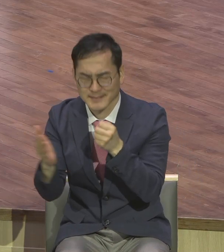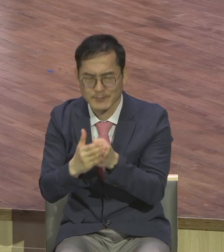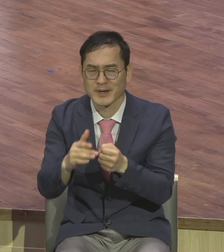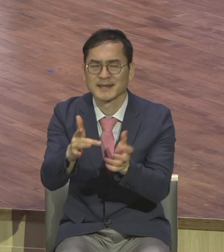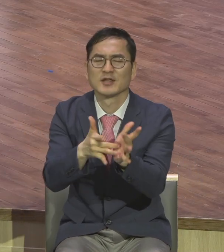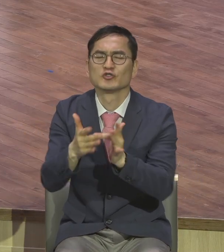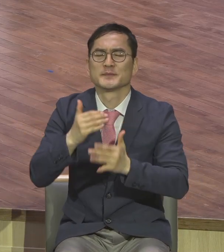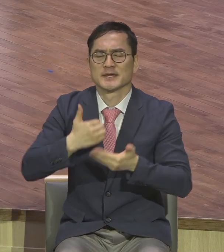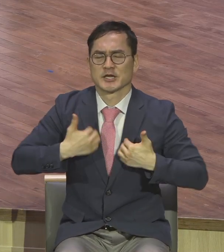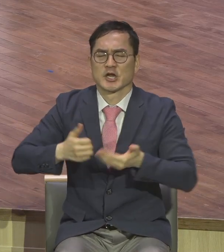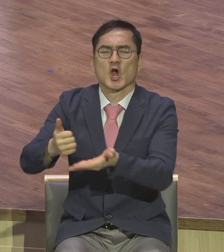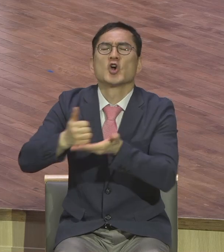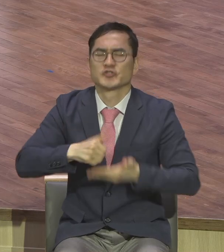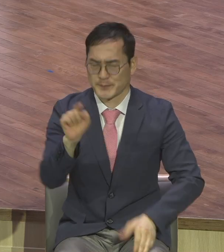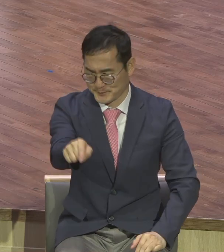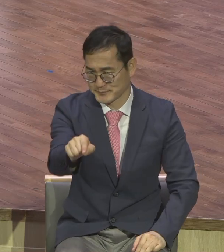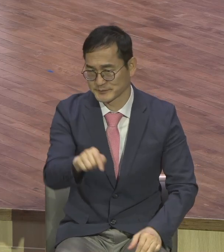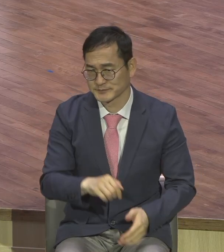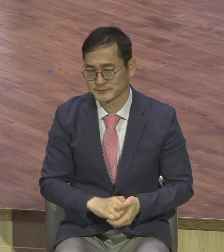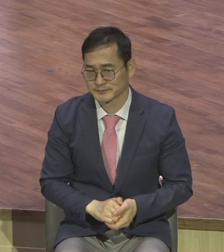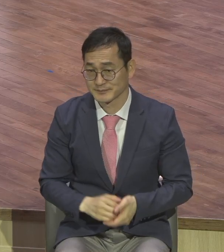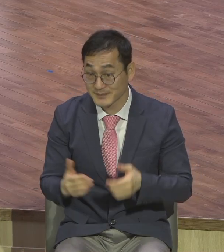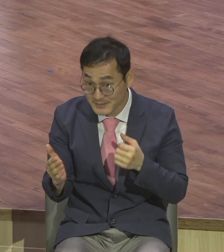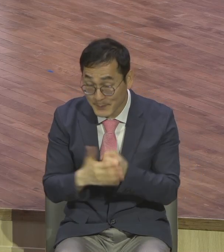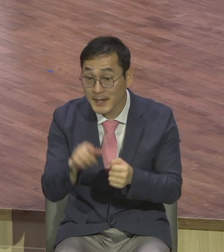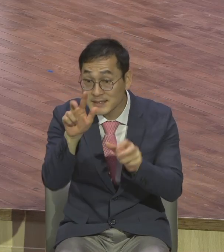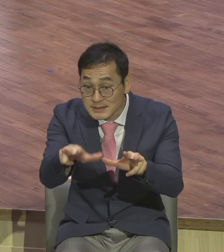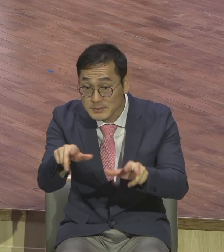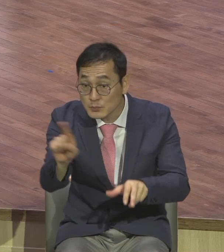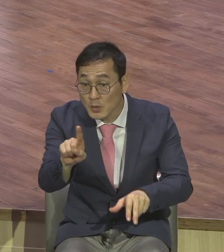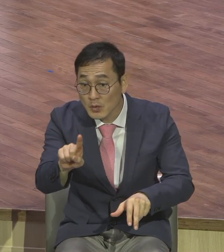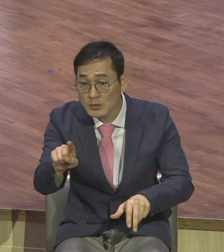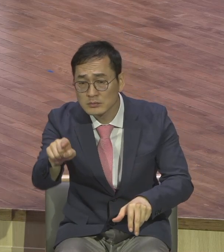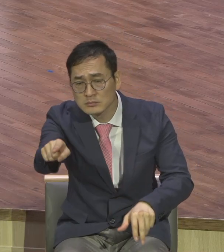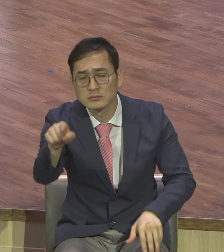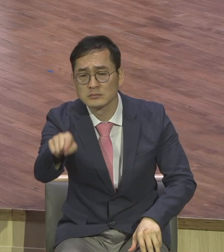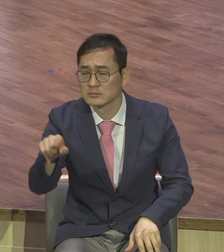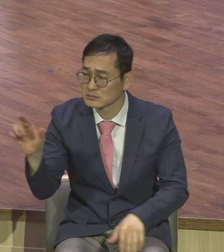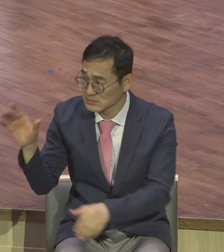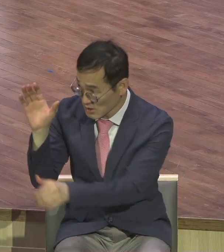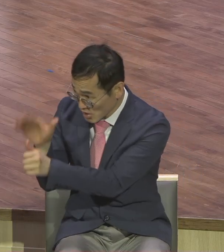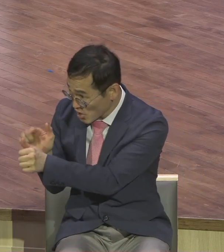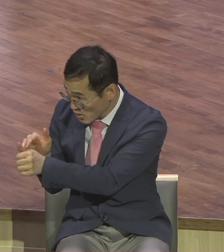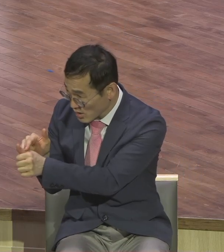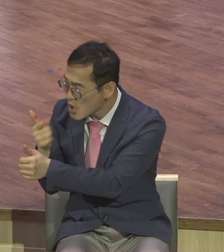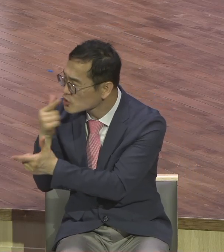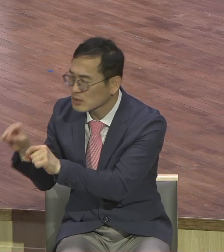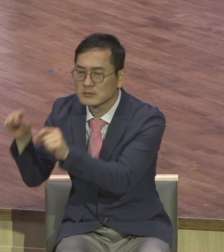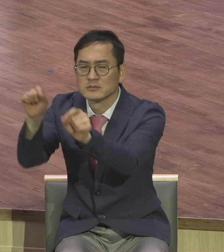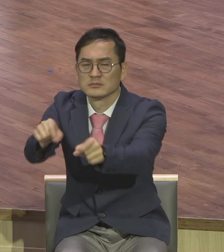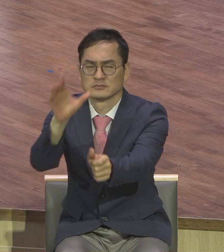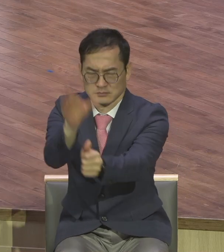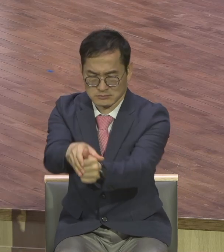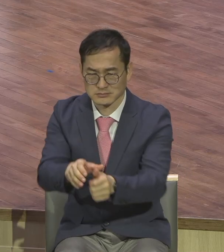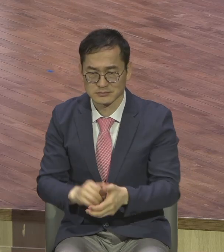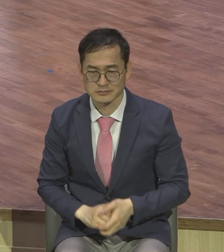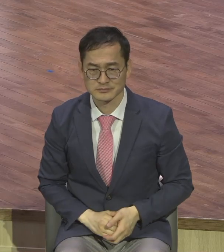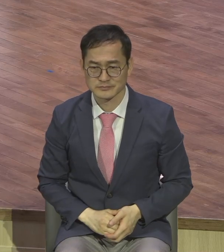그러면서 뭐라고 했냐면 이제 당신 차례다. 짧은 말 같지만 강한 임팩이 있는